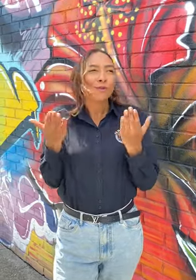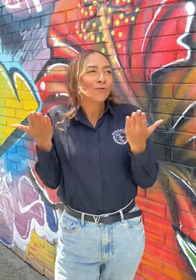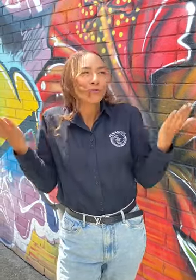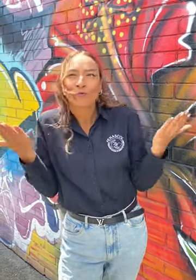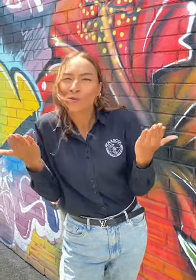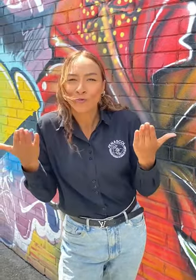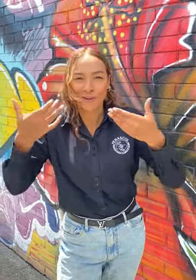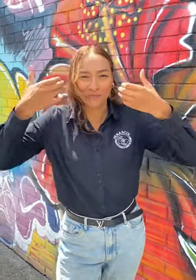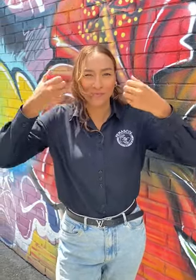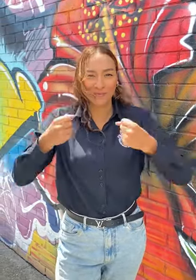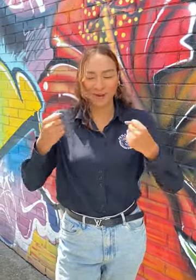siguiente dirección.